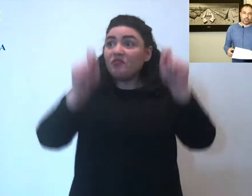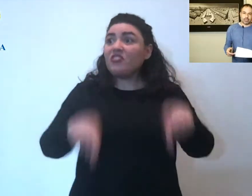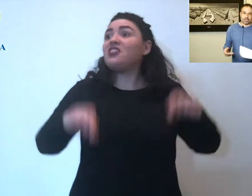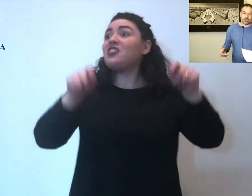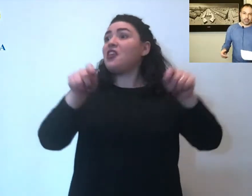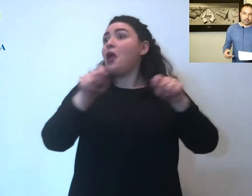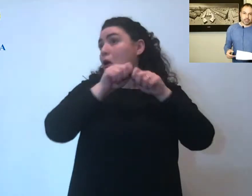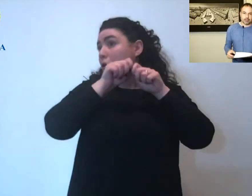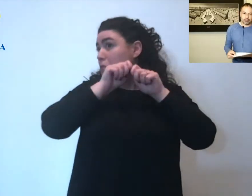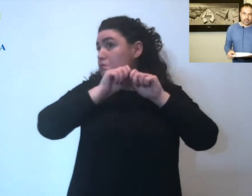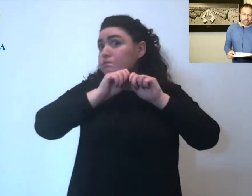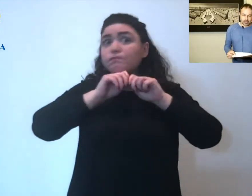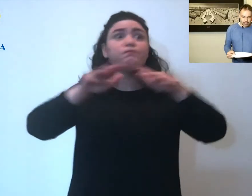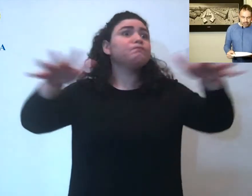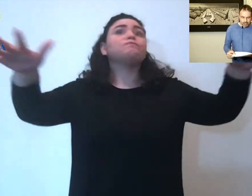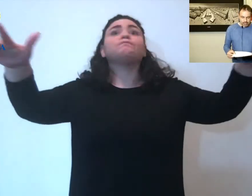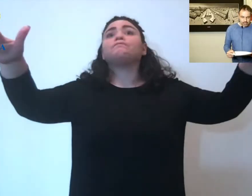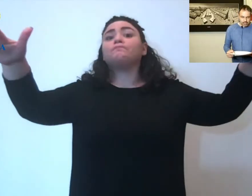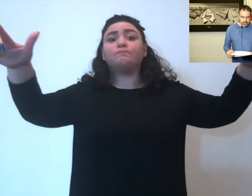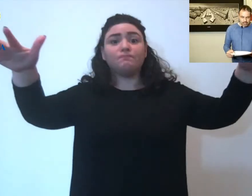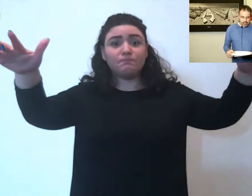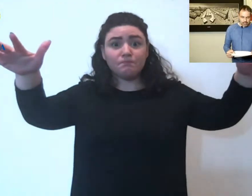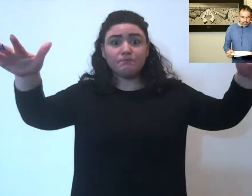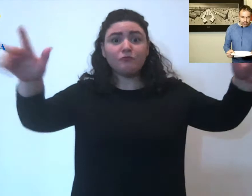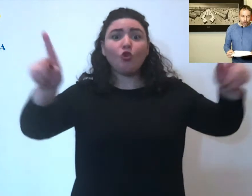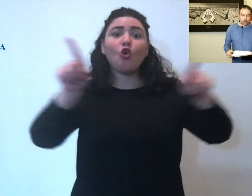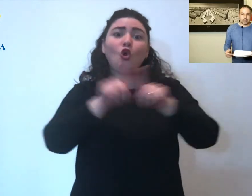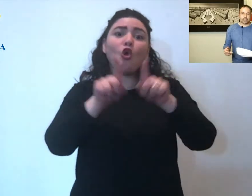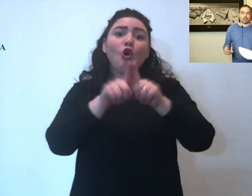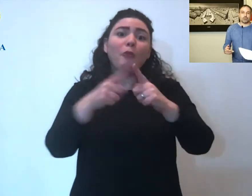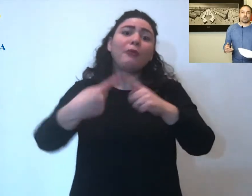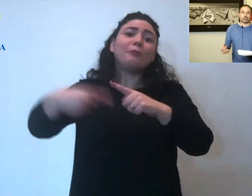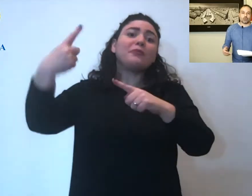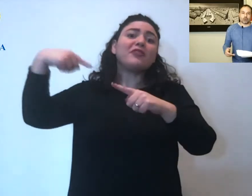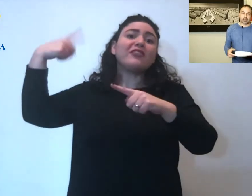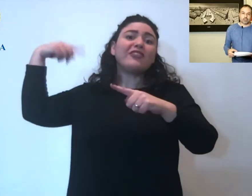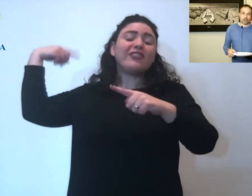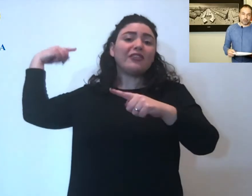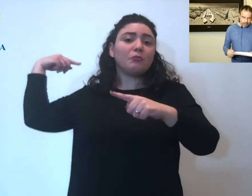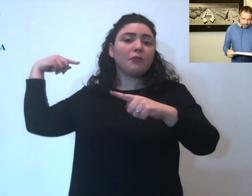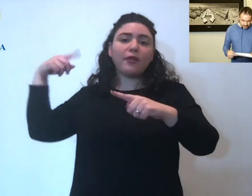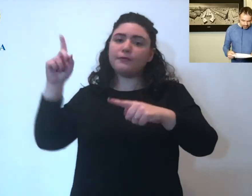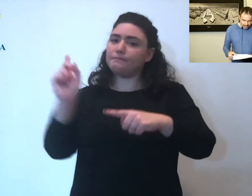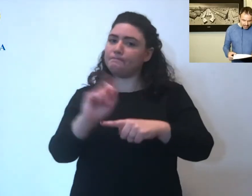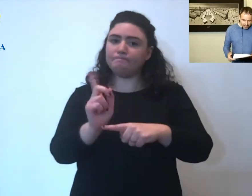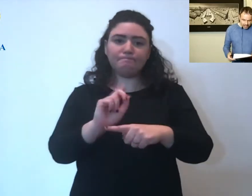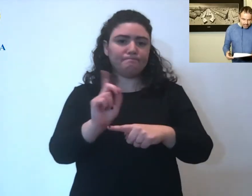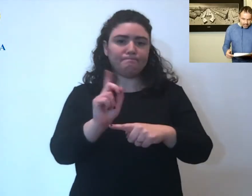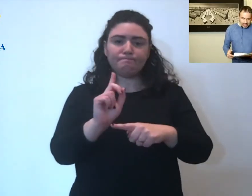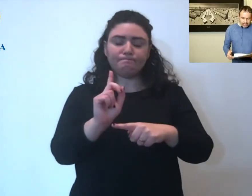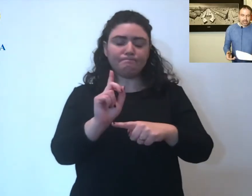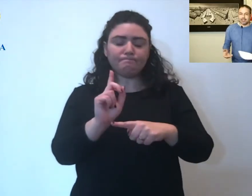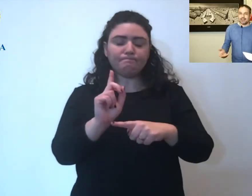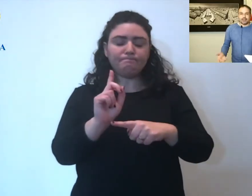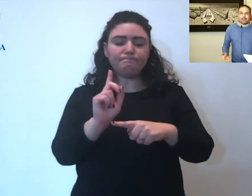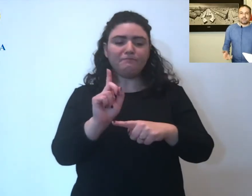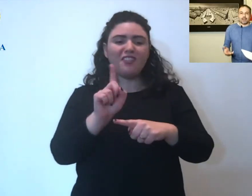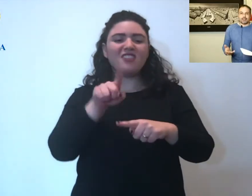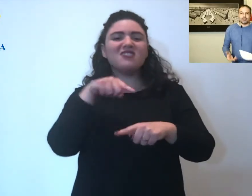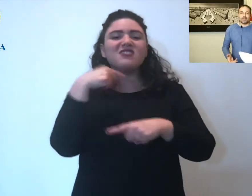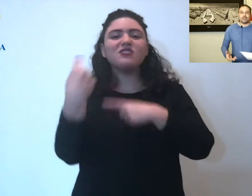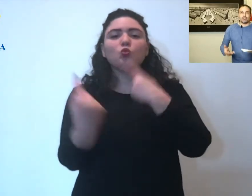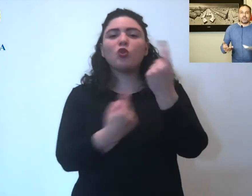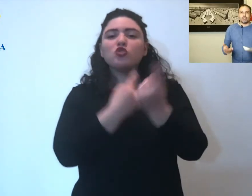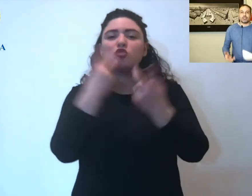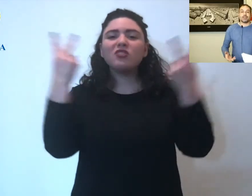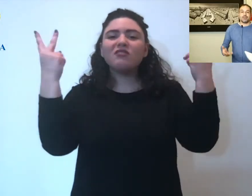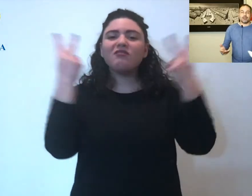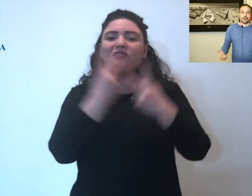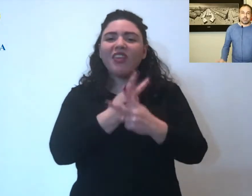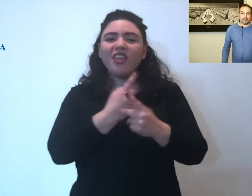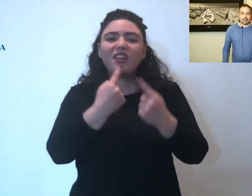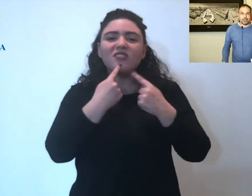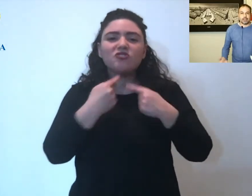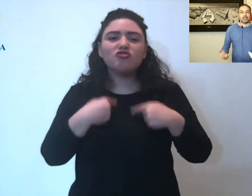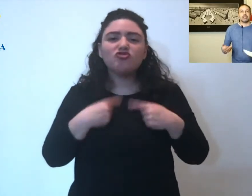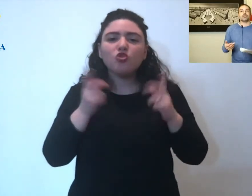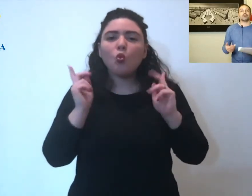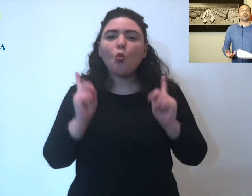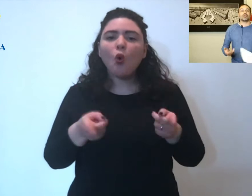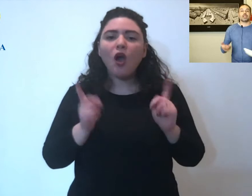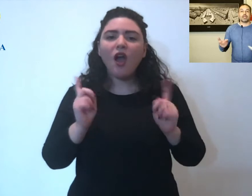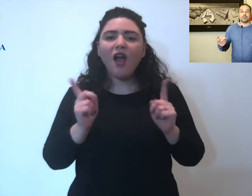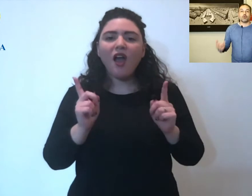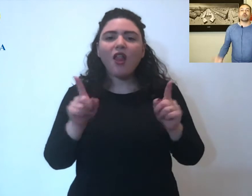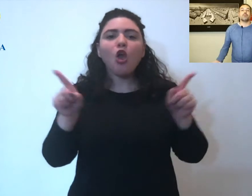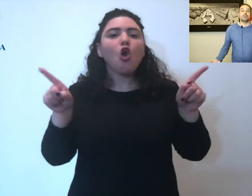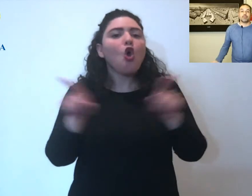tutti direttamente come se tutto tornasse come prima. La realtà dei fatti ci dice chiaramente